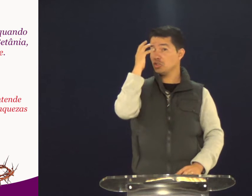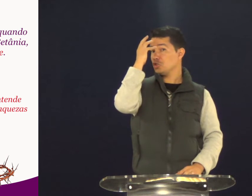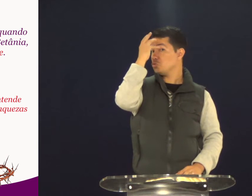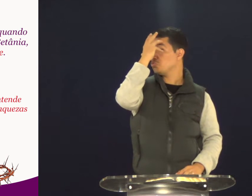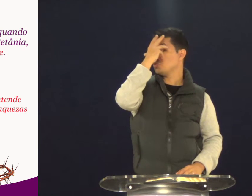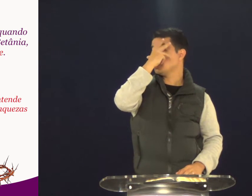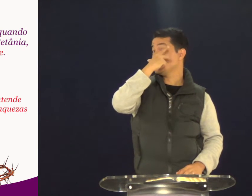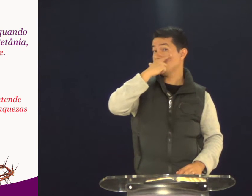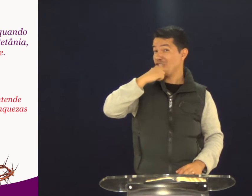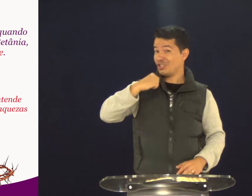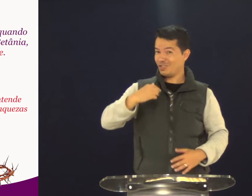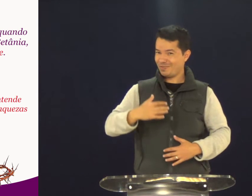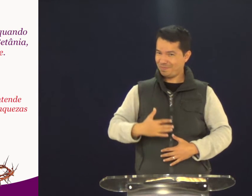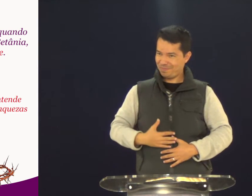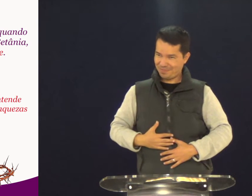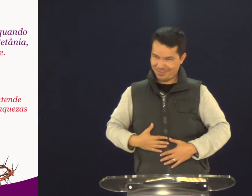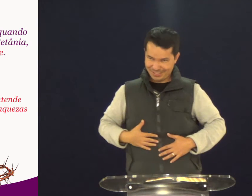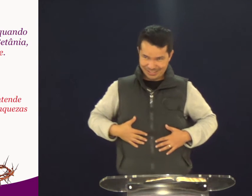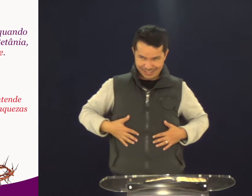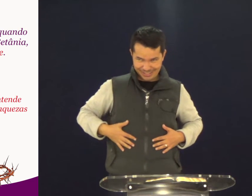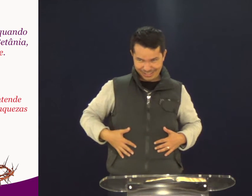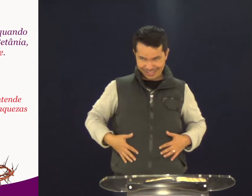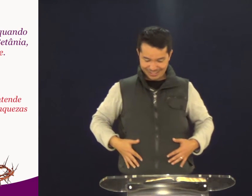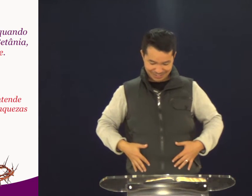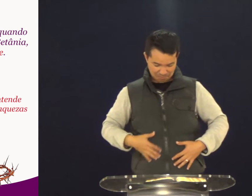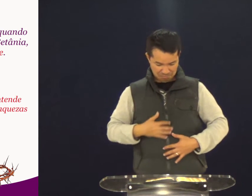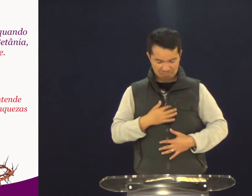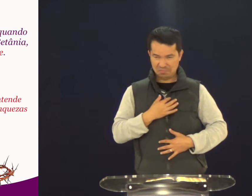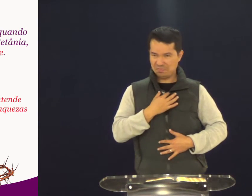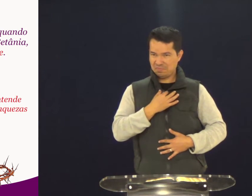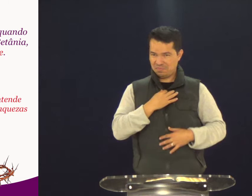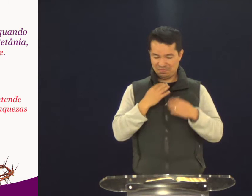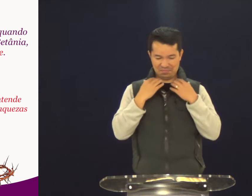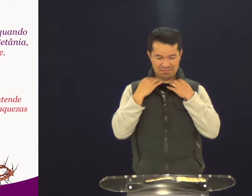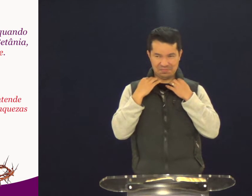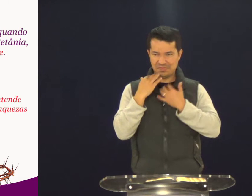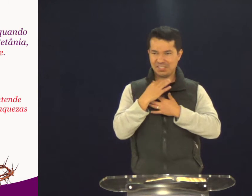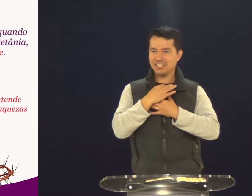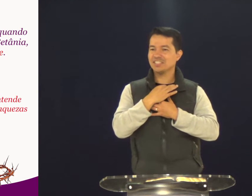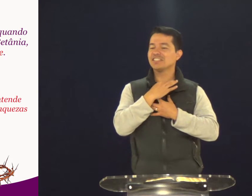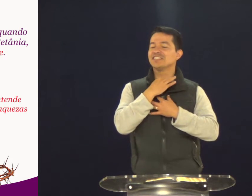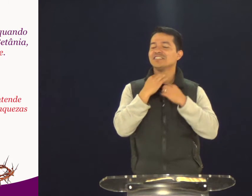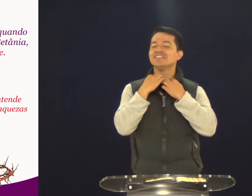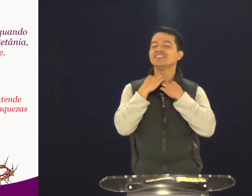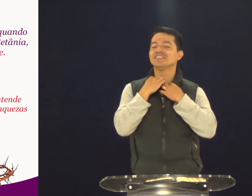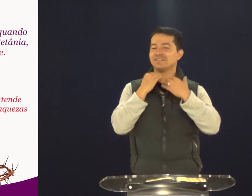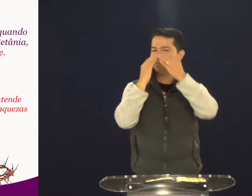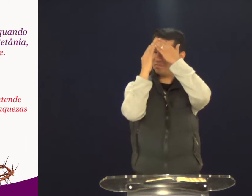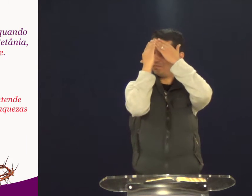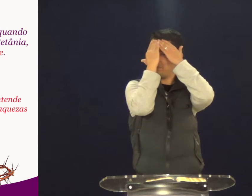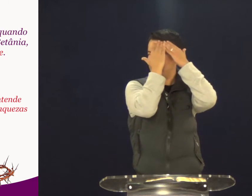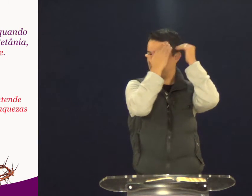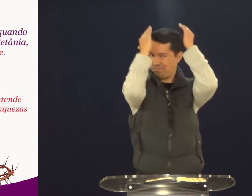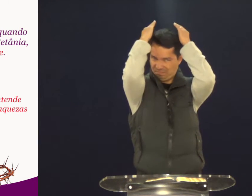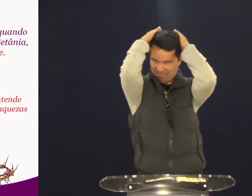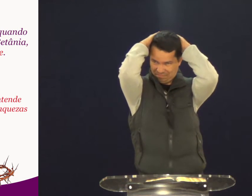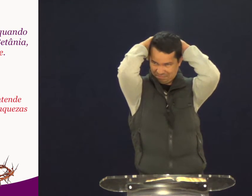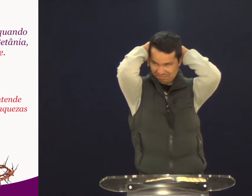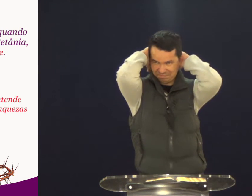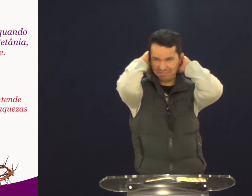vezes nós somos lindos, frondosos, charmosos,